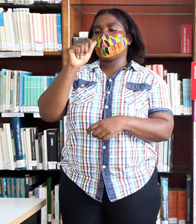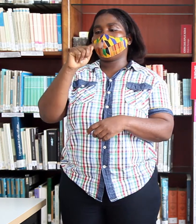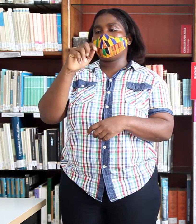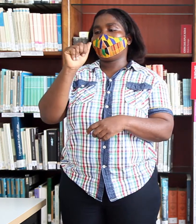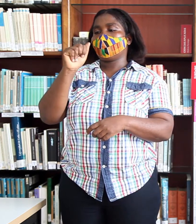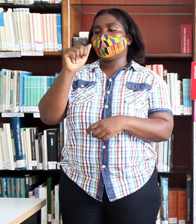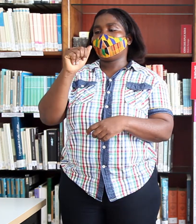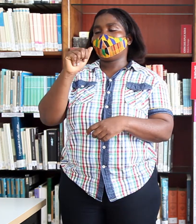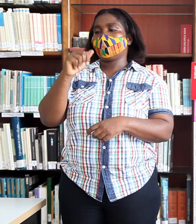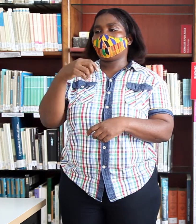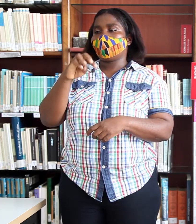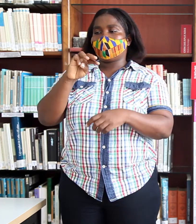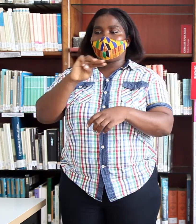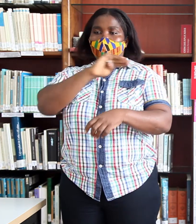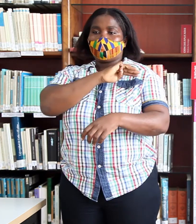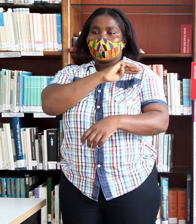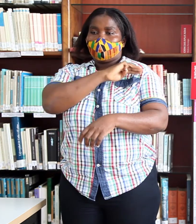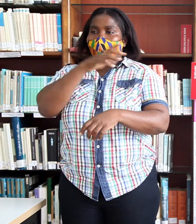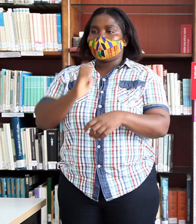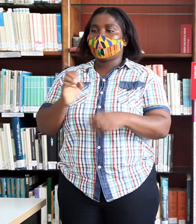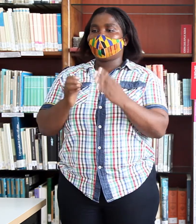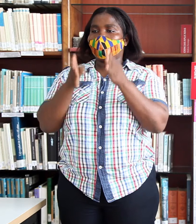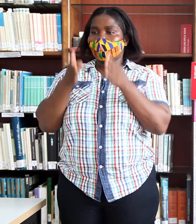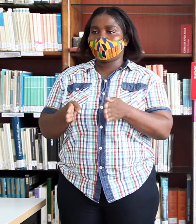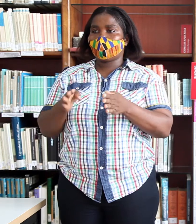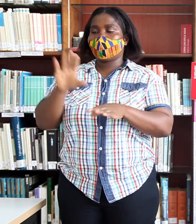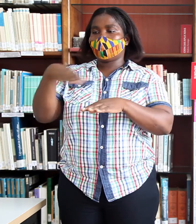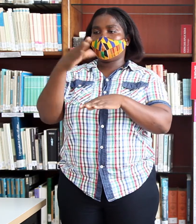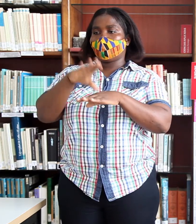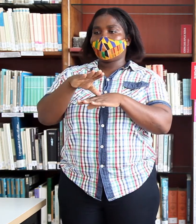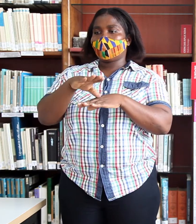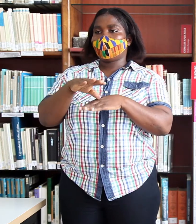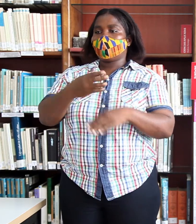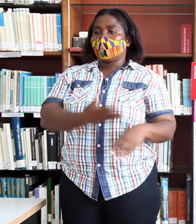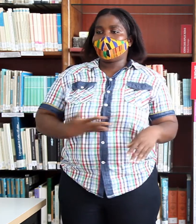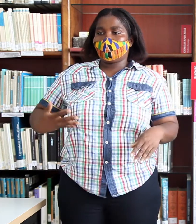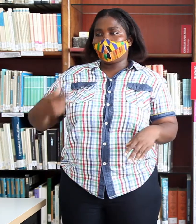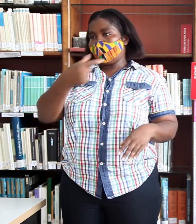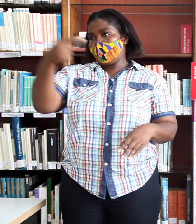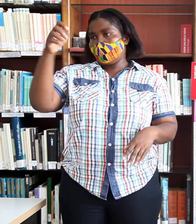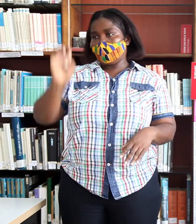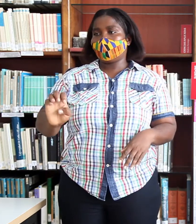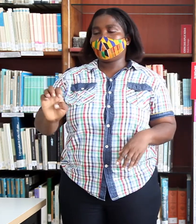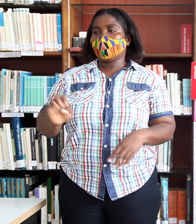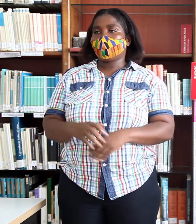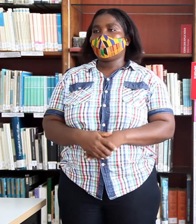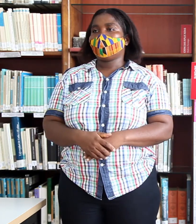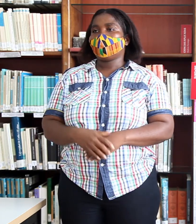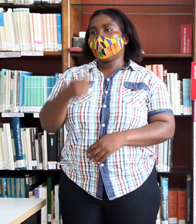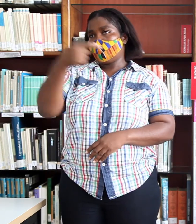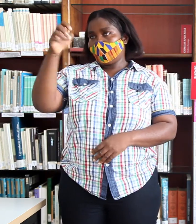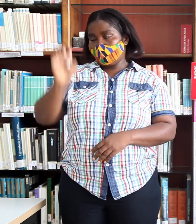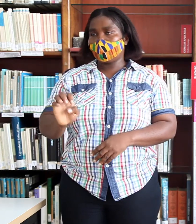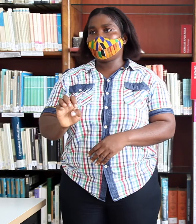Etiopía, y ministra de Educación Nacional de Cultura y de la Mujer en Guinea Ecuatorial. En Guinea